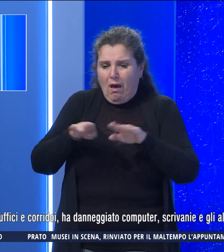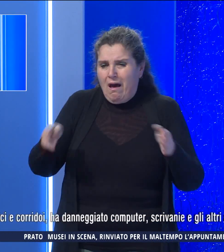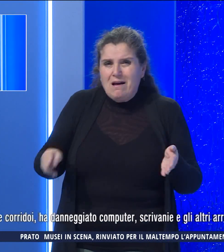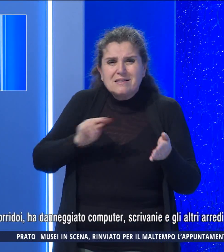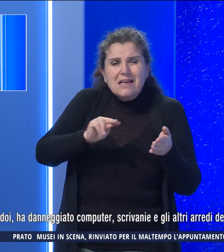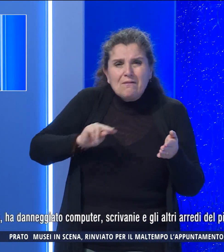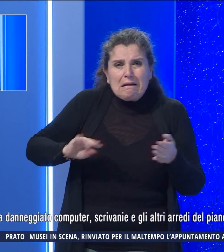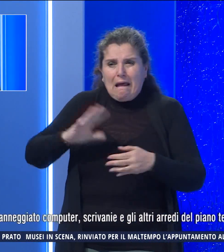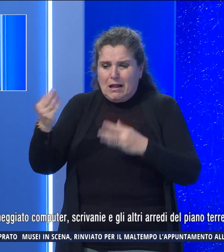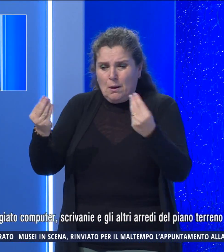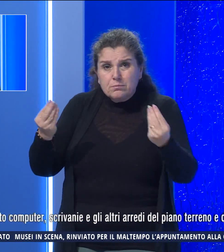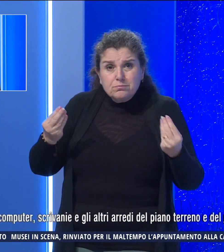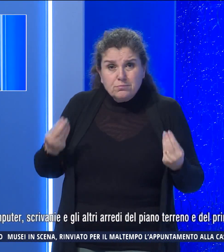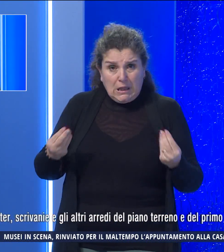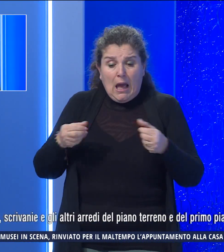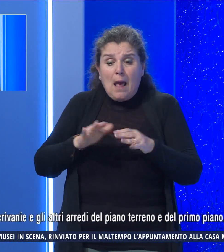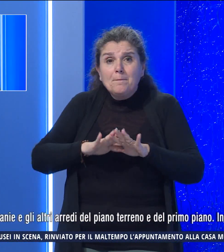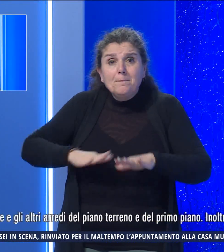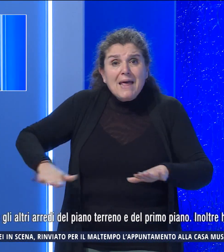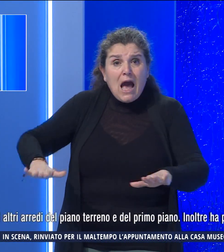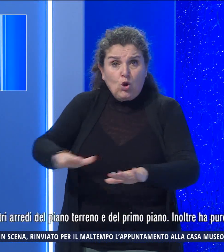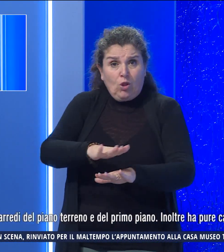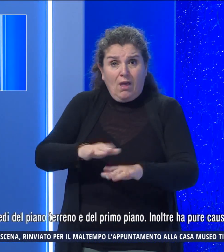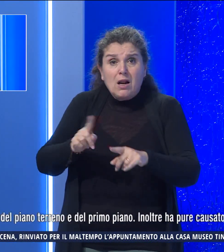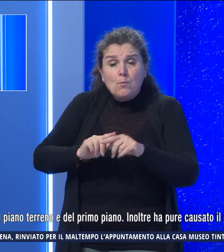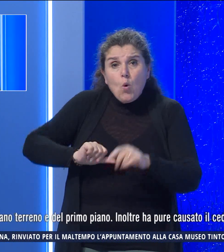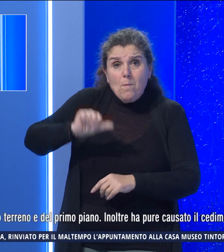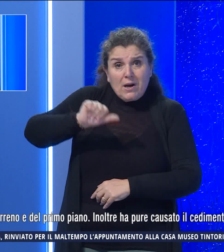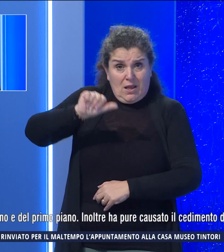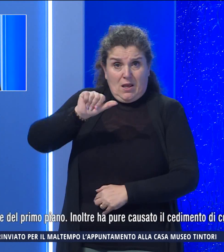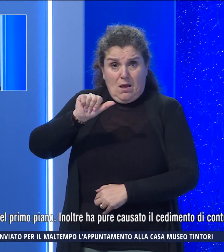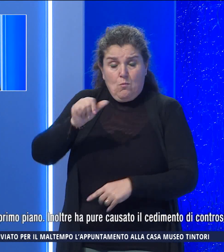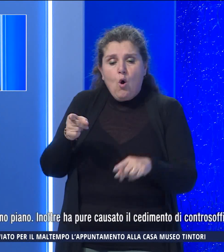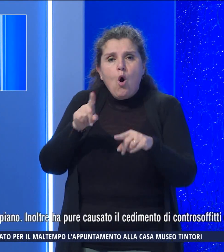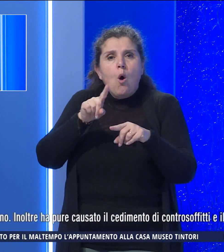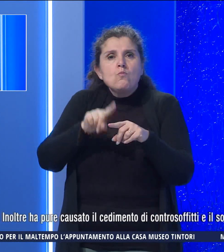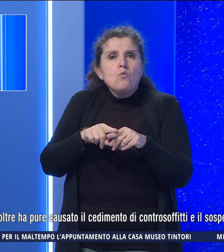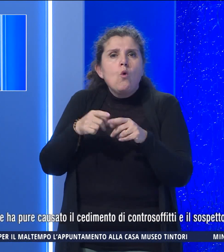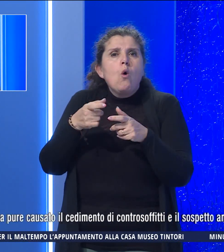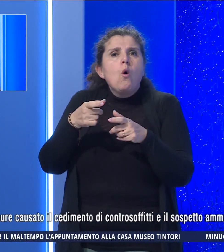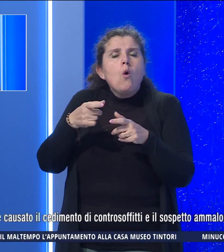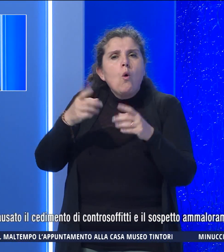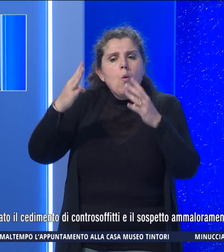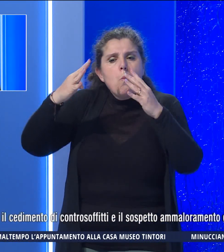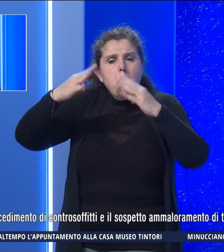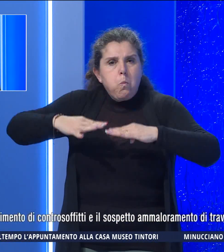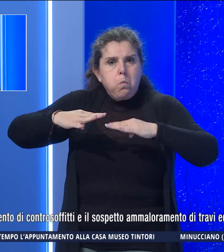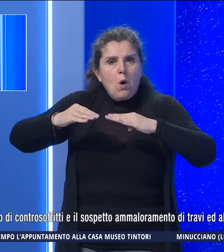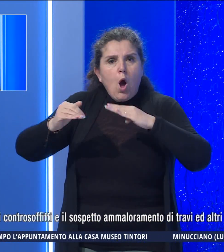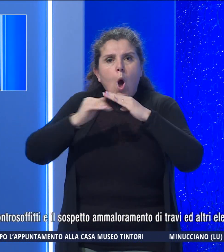gli altri arredi del piano terreno e del primo piano. Inoltre ha pure causato il cedimento di